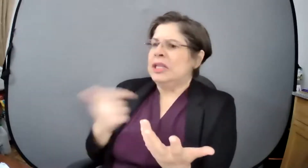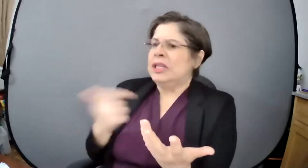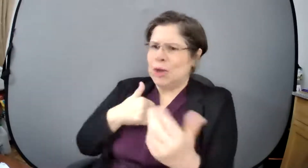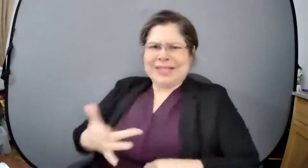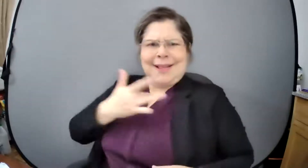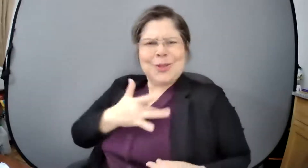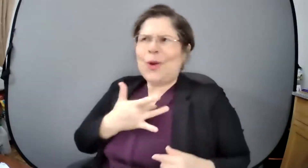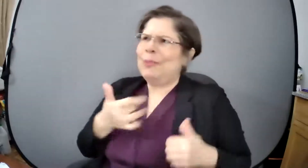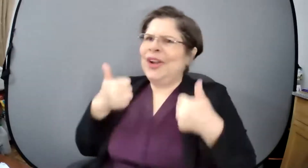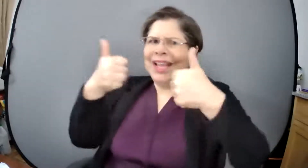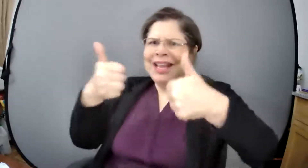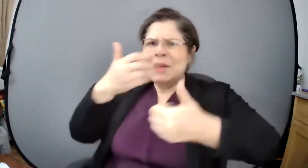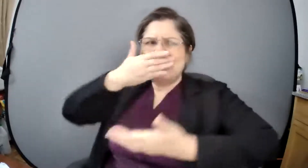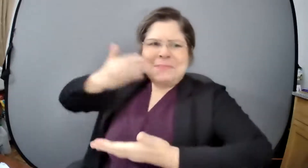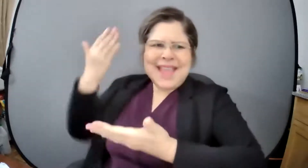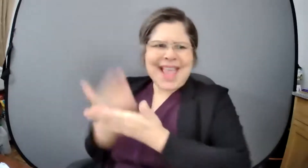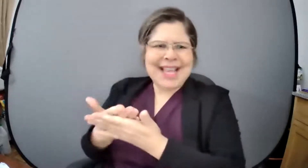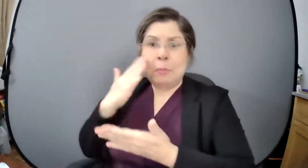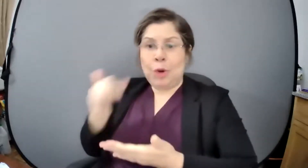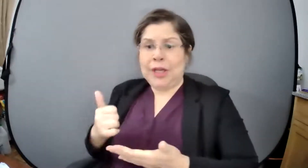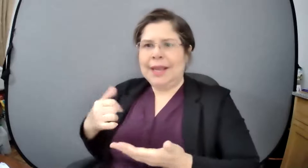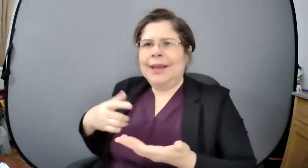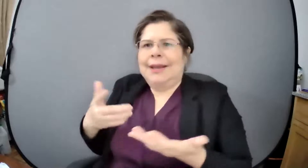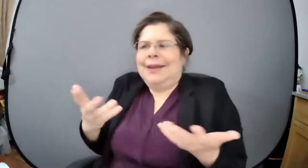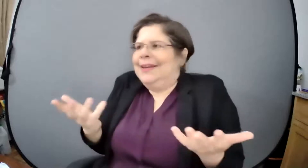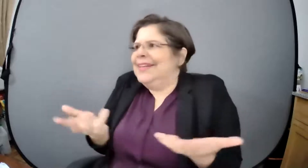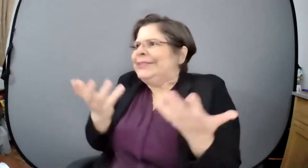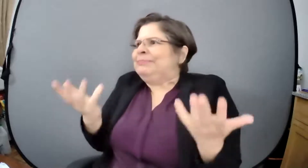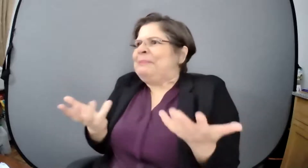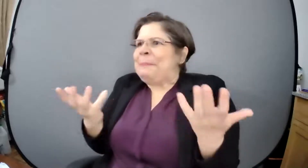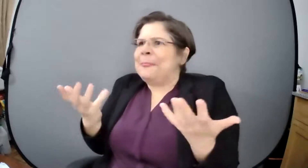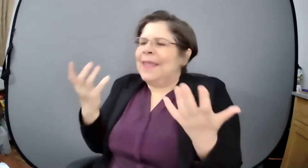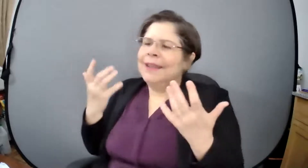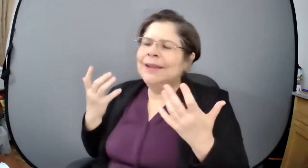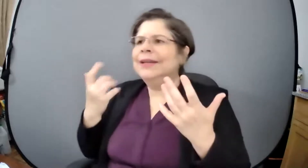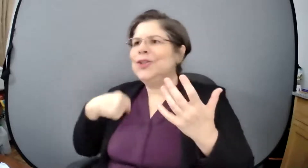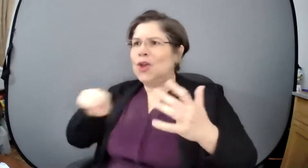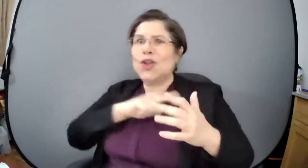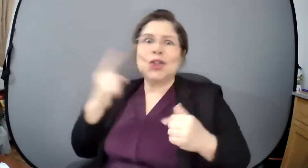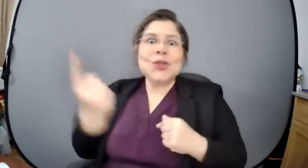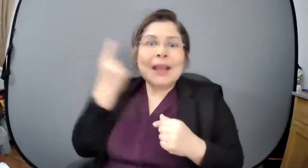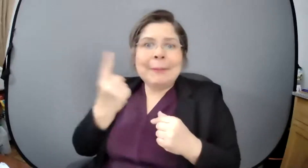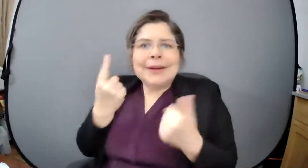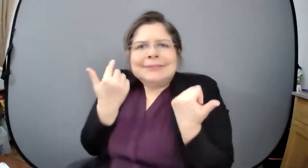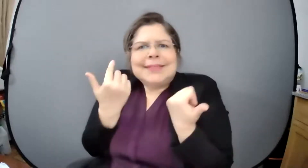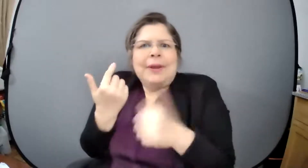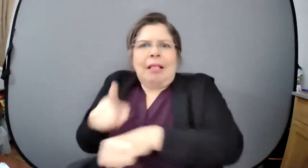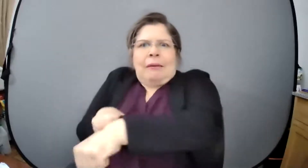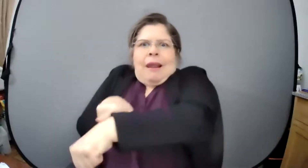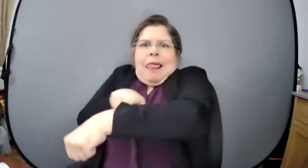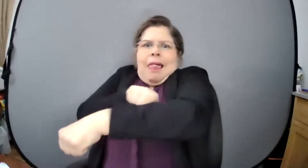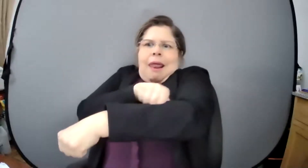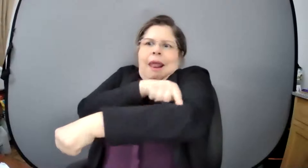darle un reconocimiento a que pues está duro hemos estado mucho tiempo encerrados encerradas y todavía nos toca un poco más